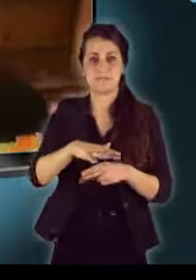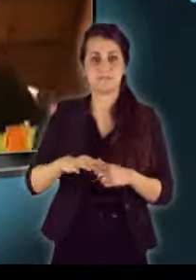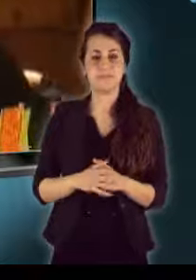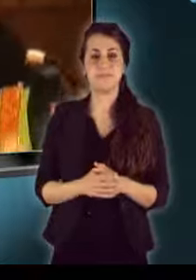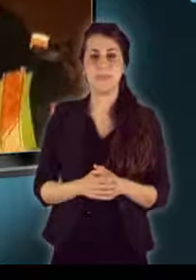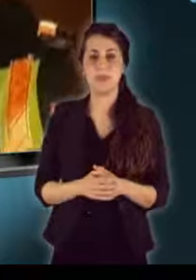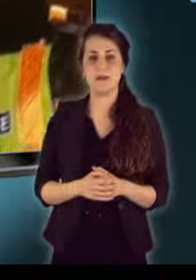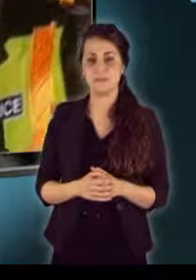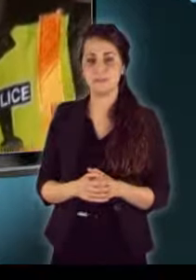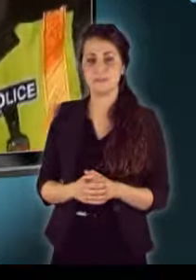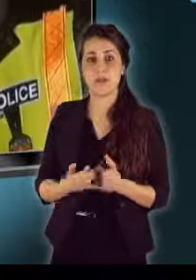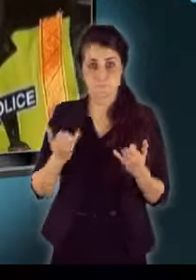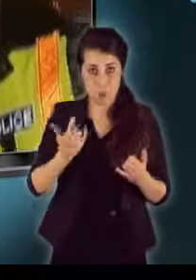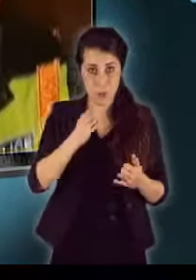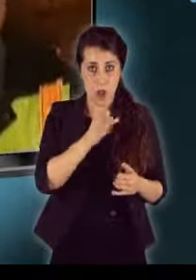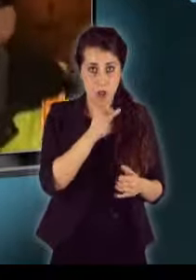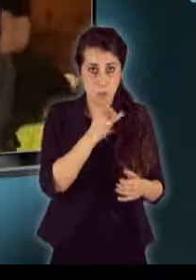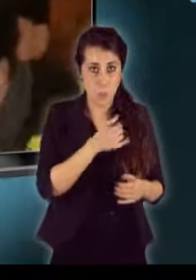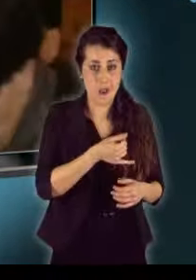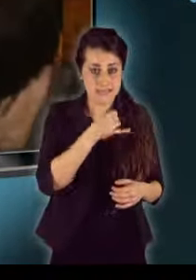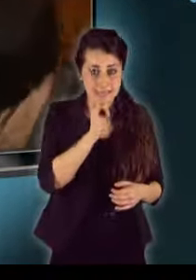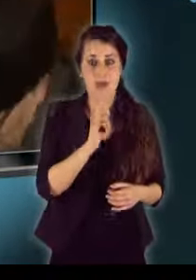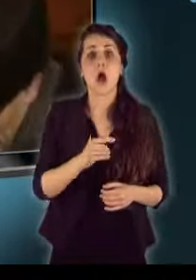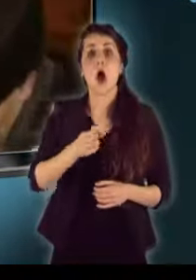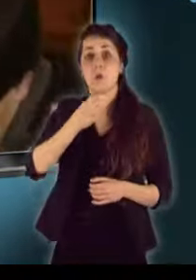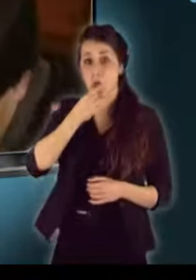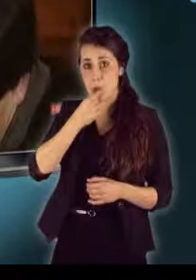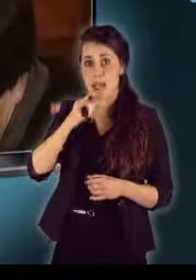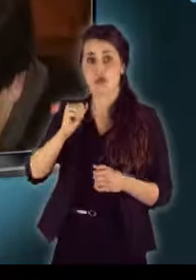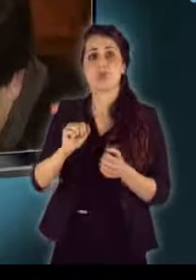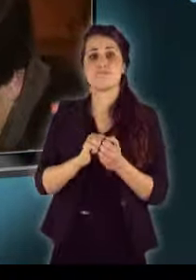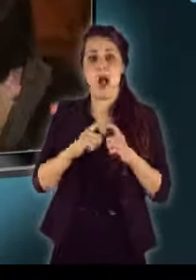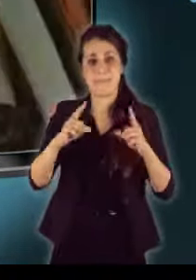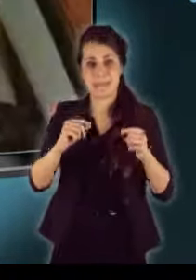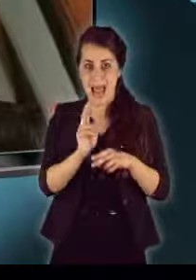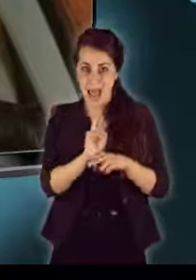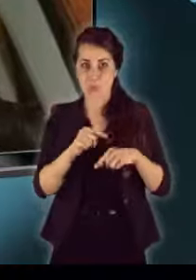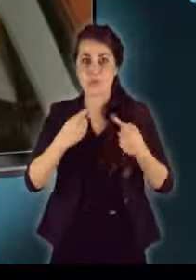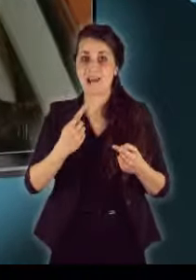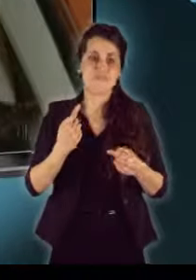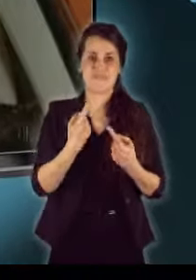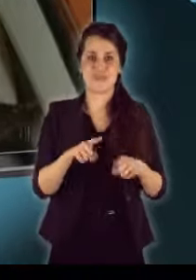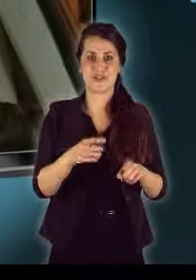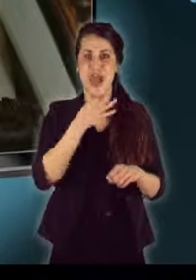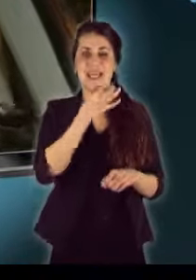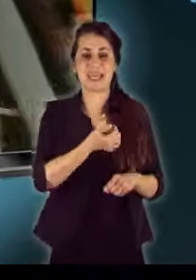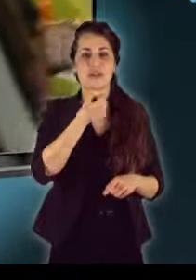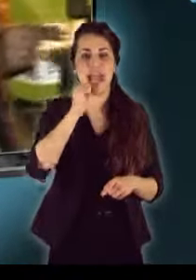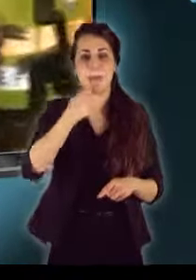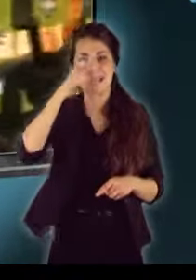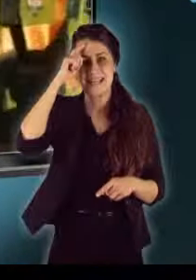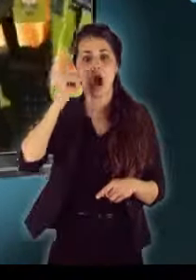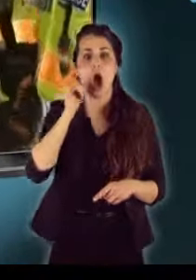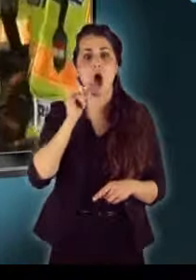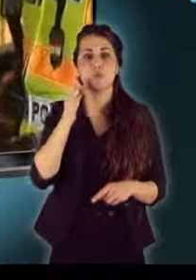A mai nap folyamán volt esetve alkoholfogyasztás. A szondáztatás és a papírok ellenőrzése után szokatlan kérdést tettek fel tegnap éjszaka a